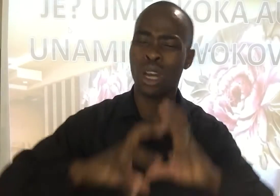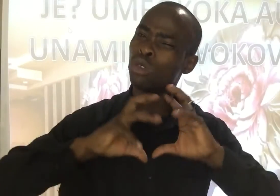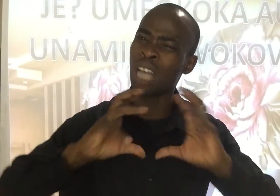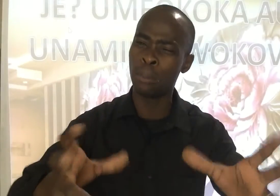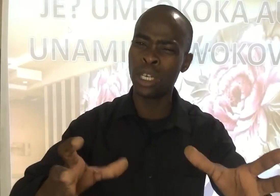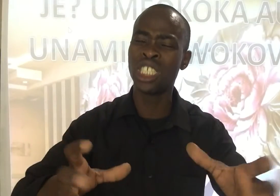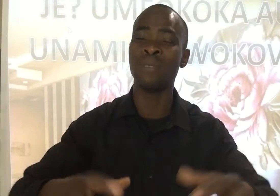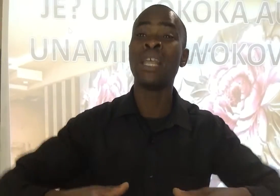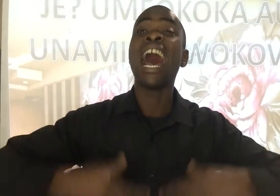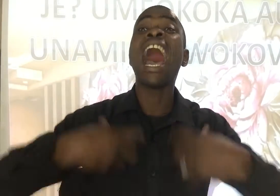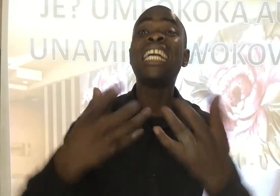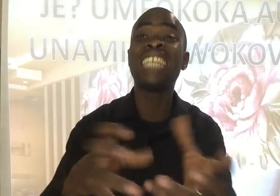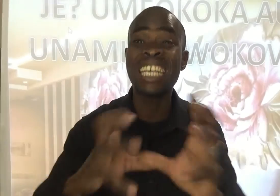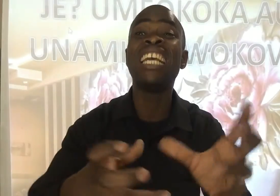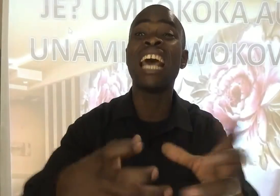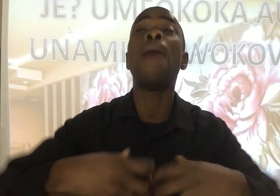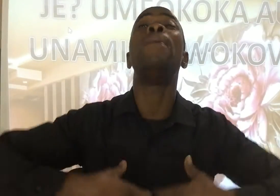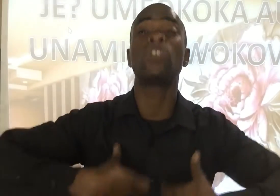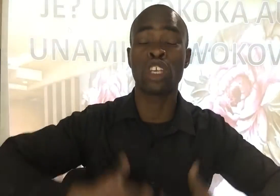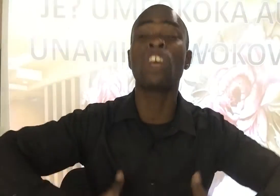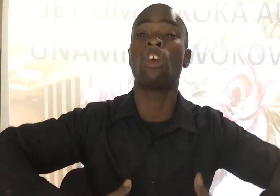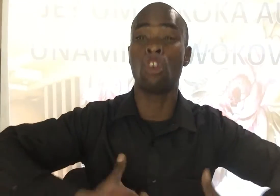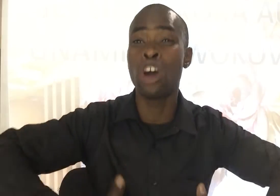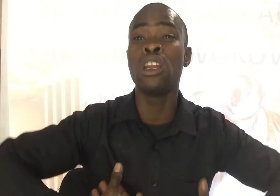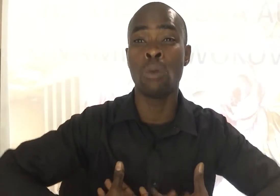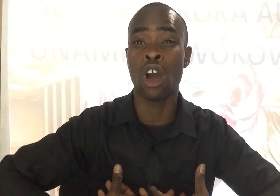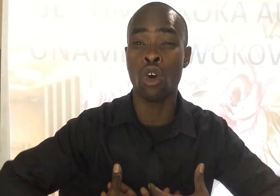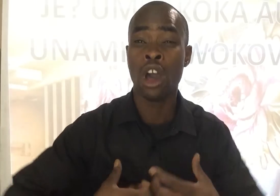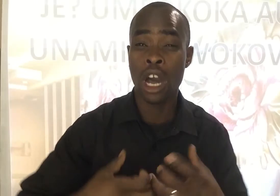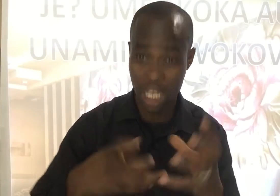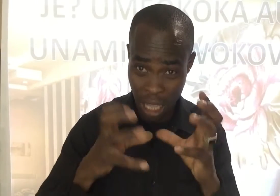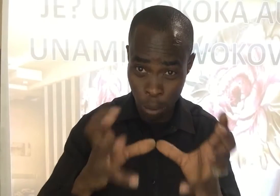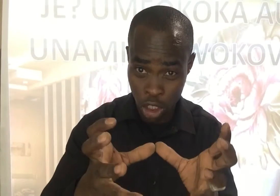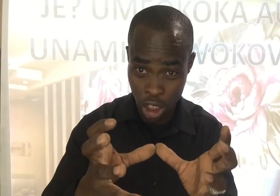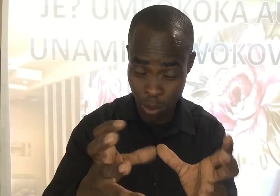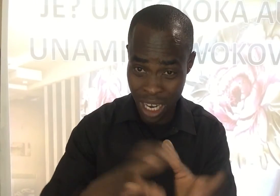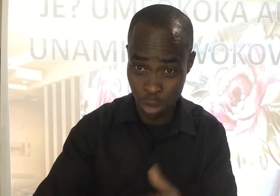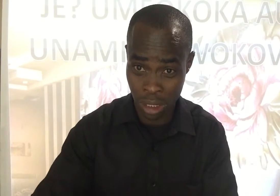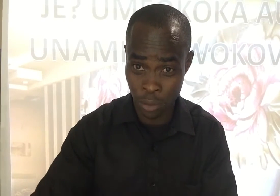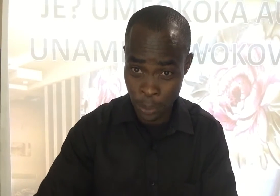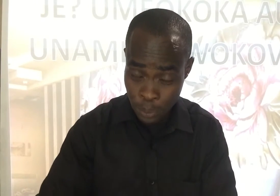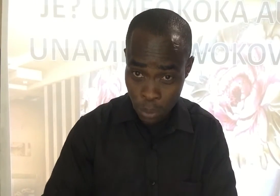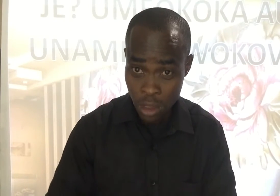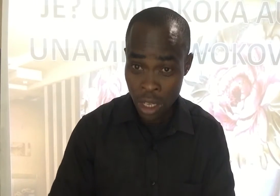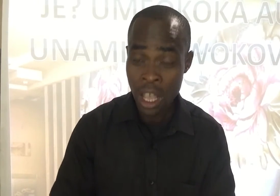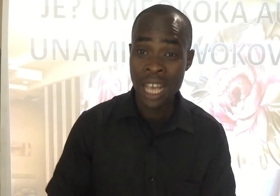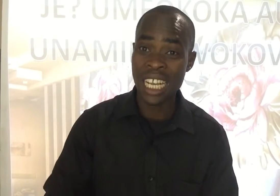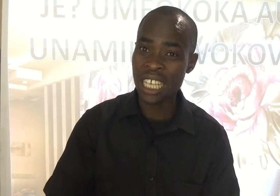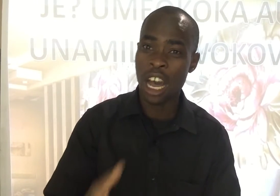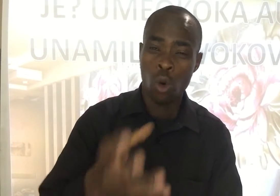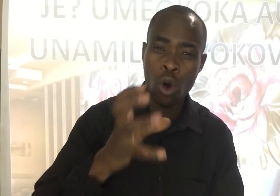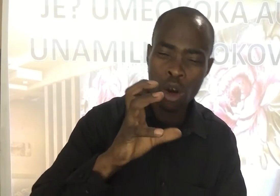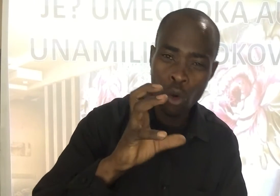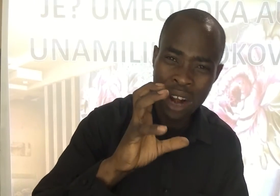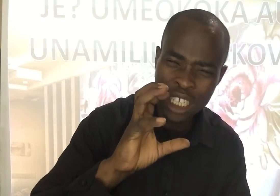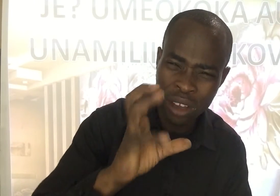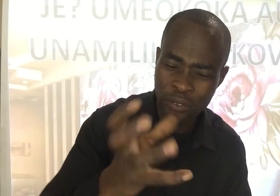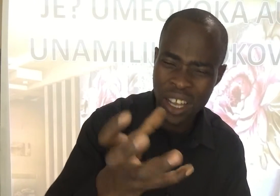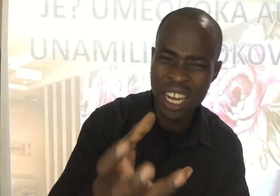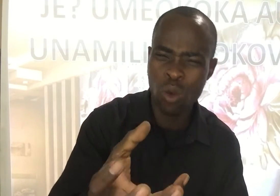ya kutambulisha Acha kiri ambacho kikoro honi mwako Kitambulisha Wanaesu wa sifiri Zasa unacho kifanya ni